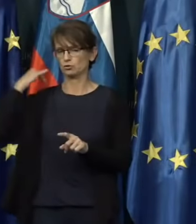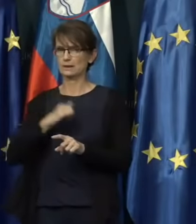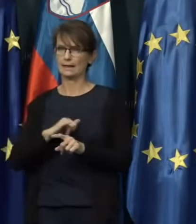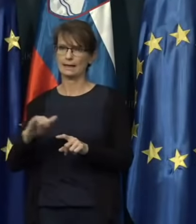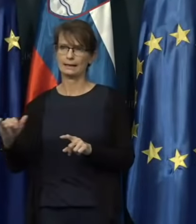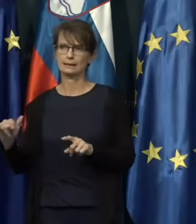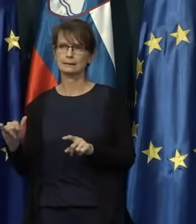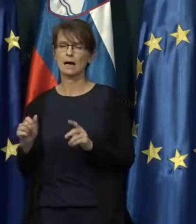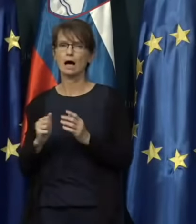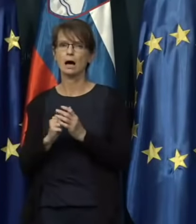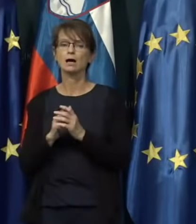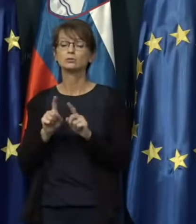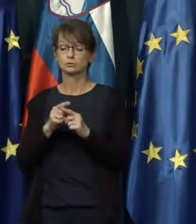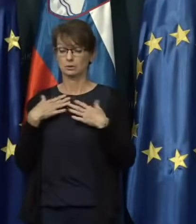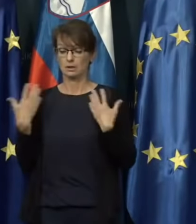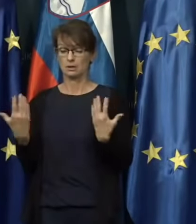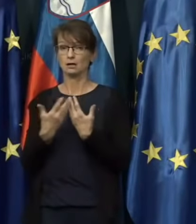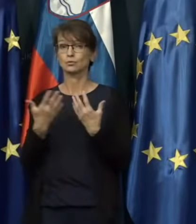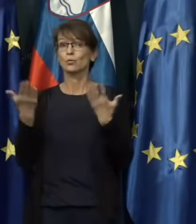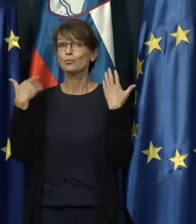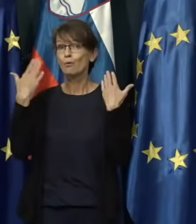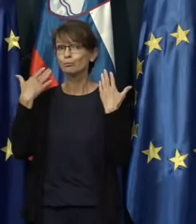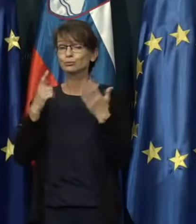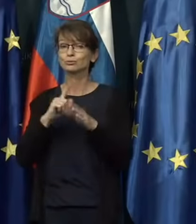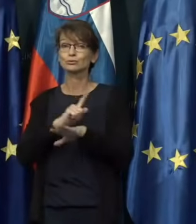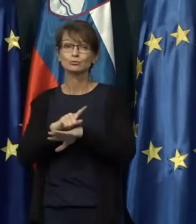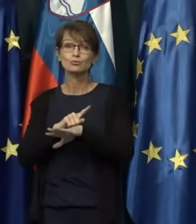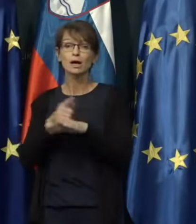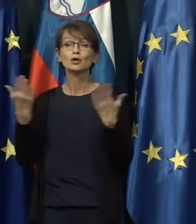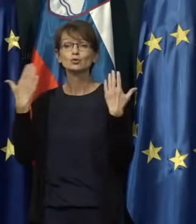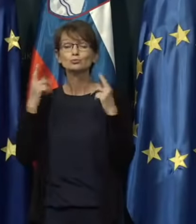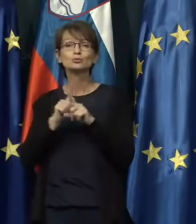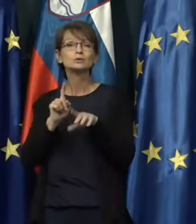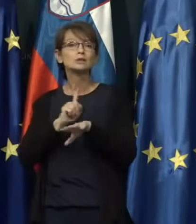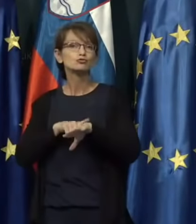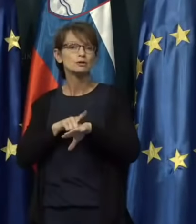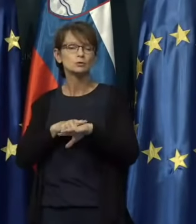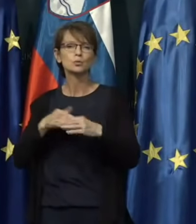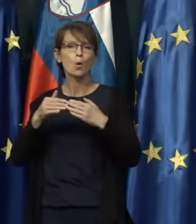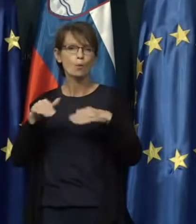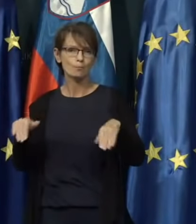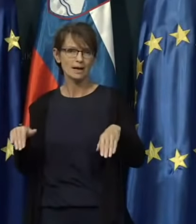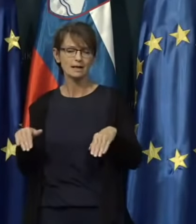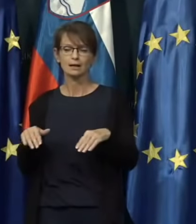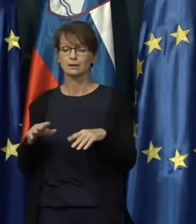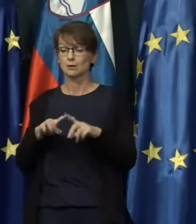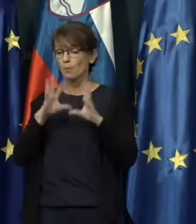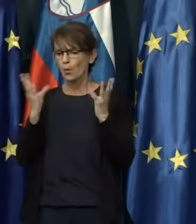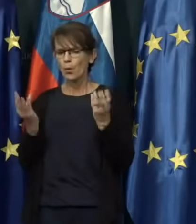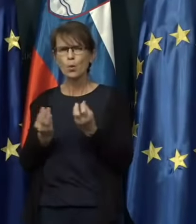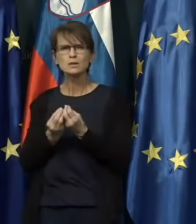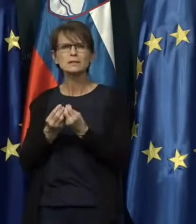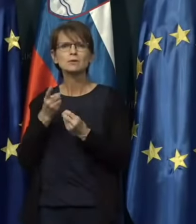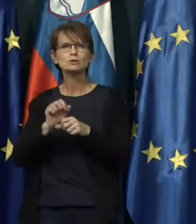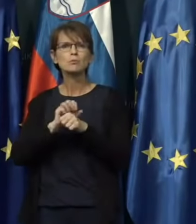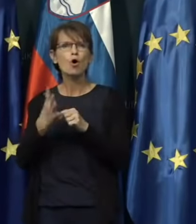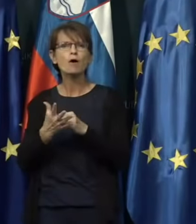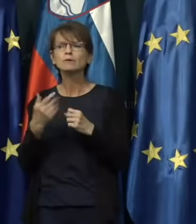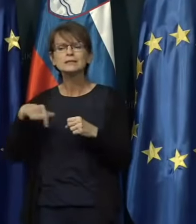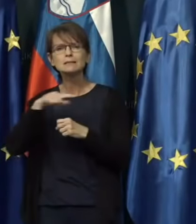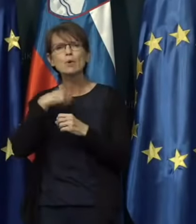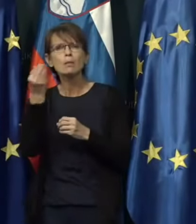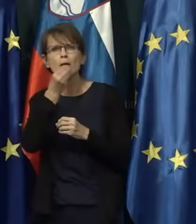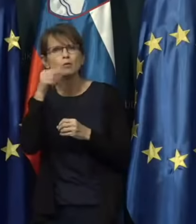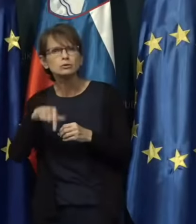Tudi naš dopust, čez dopusta je časovno omejen in seveda povsem tem, kar smo se s tem covidom naučili